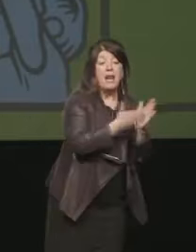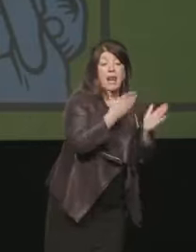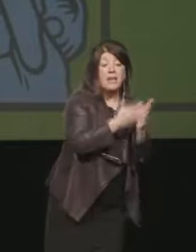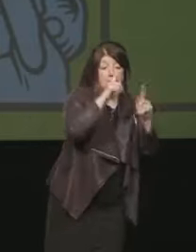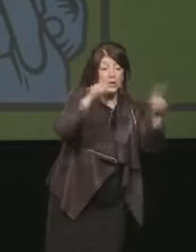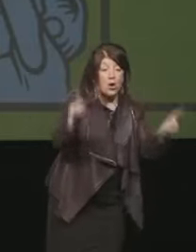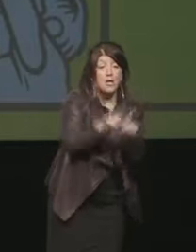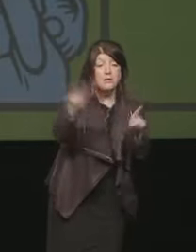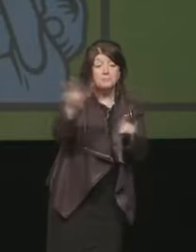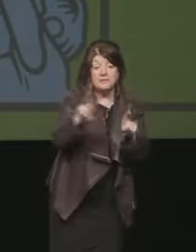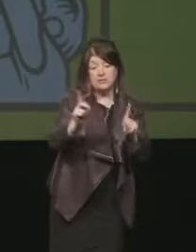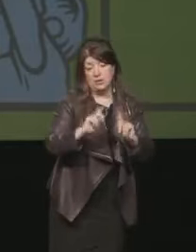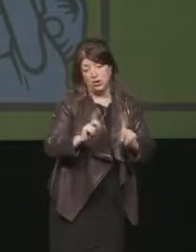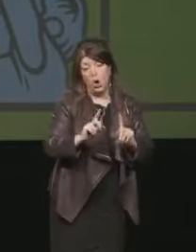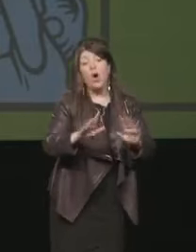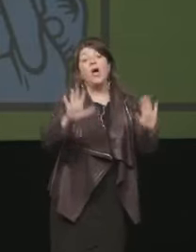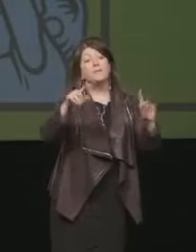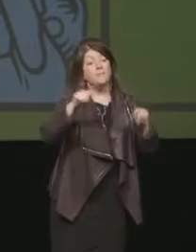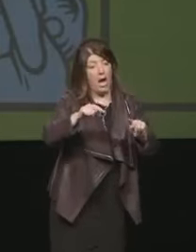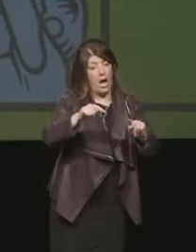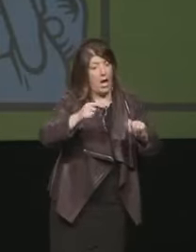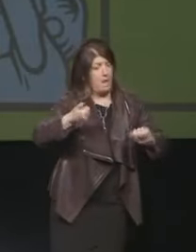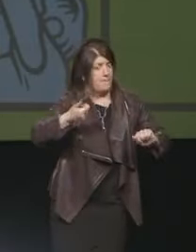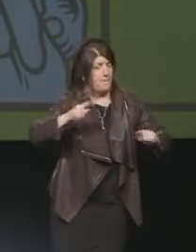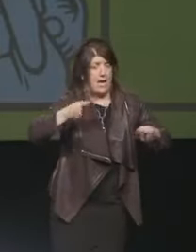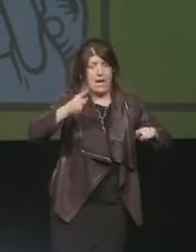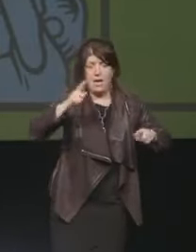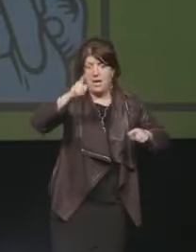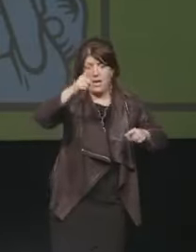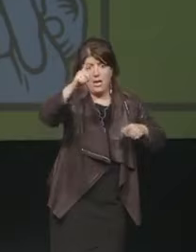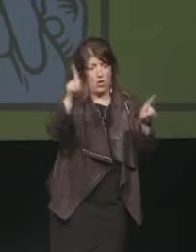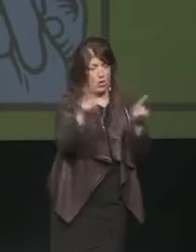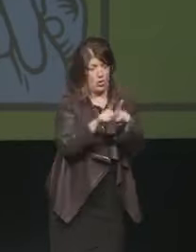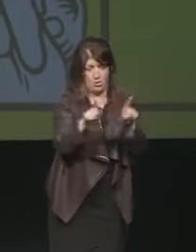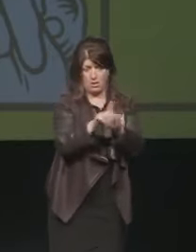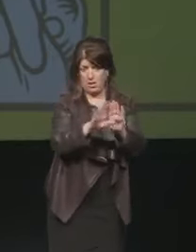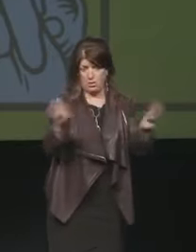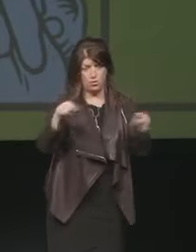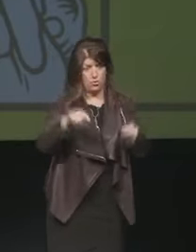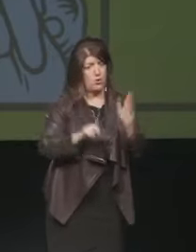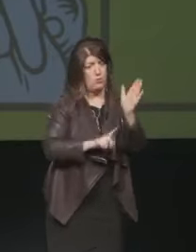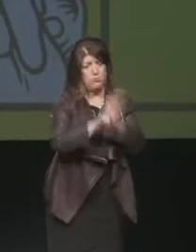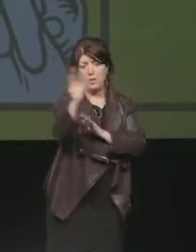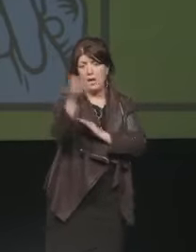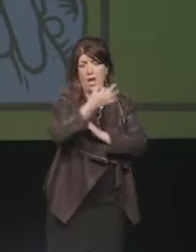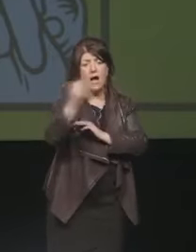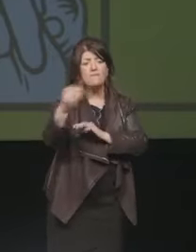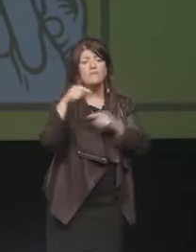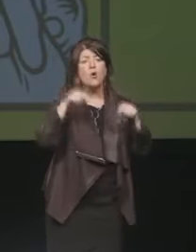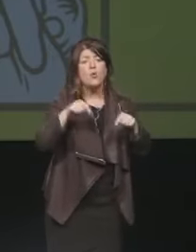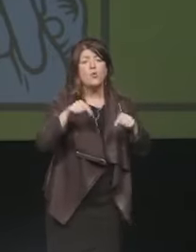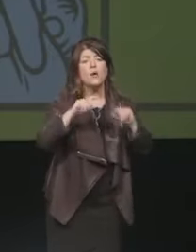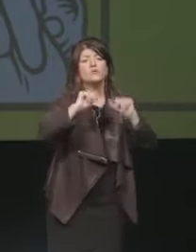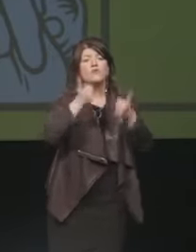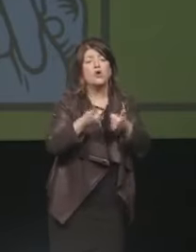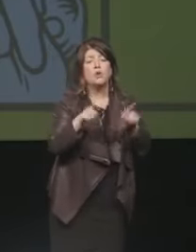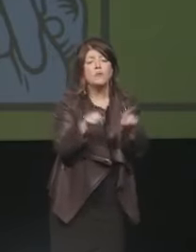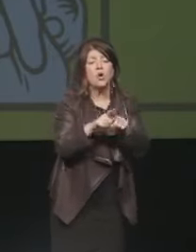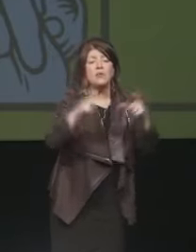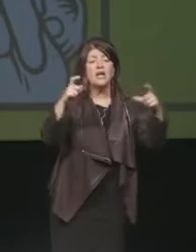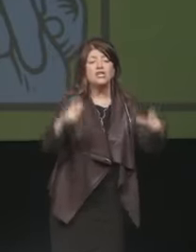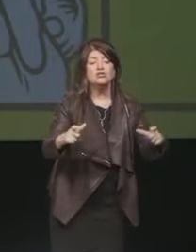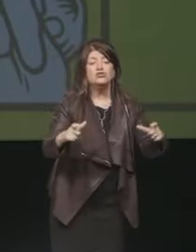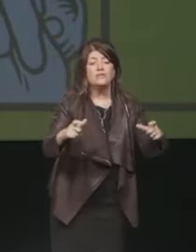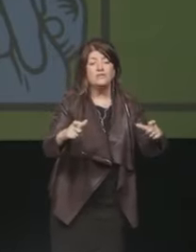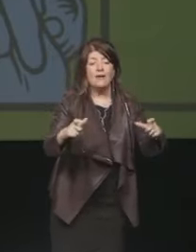E Torino, e questo è un richiamo mai attuale come oggi, come la Parigi